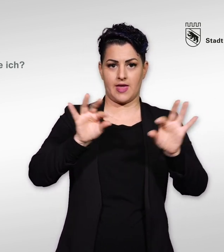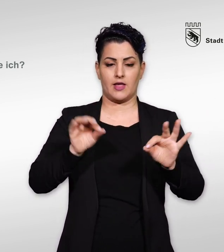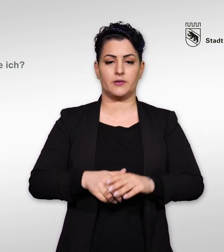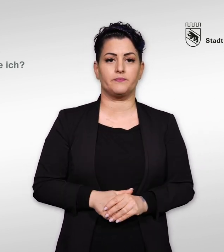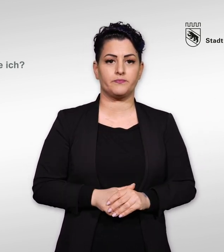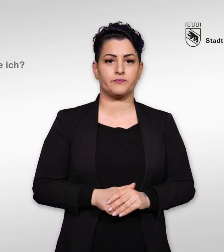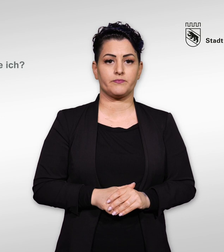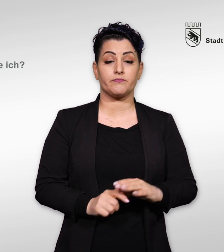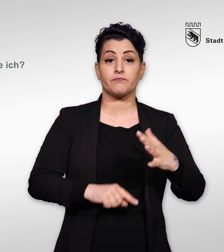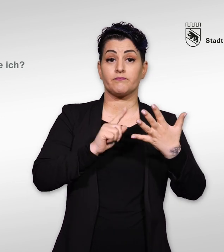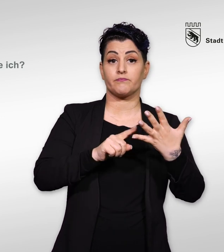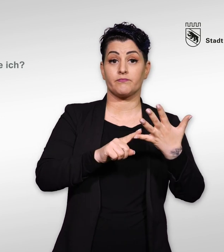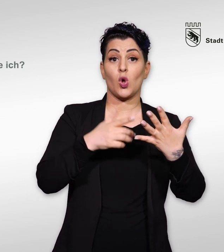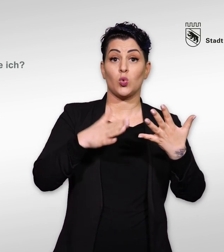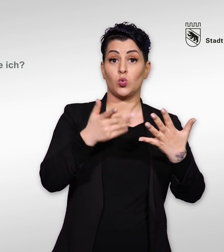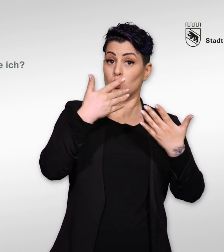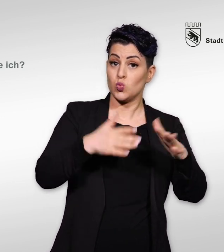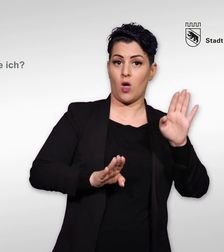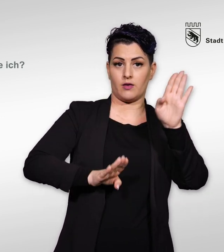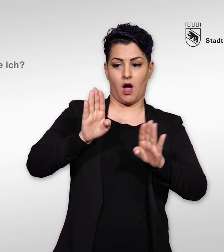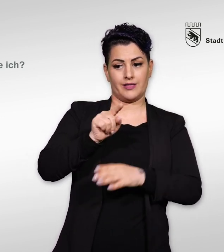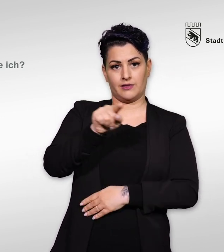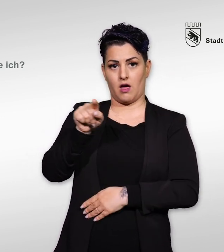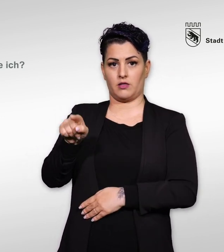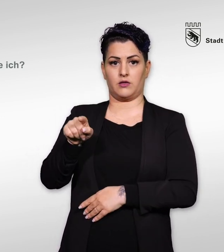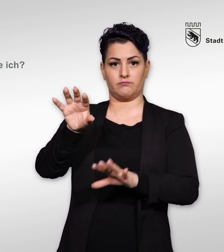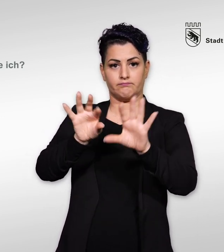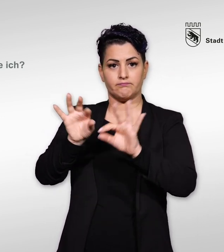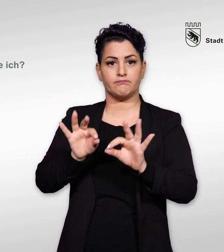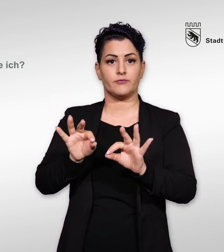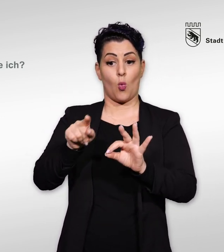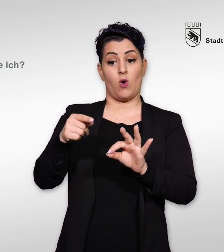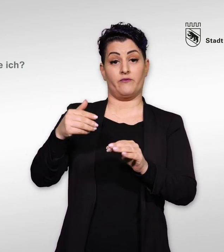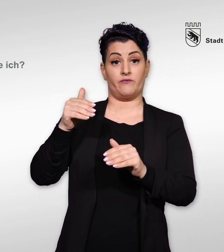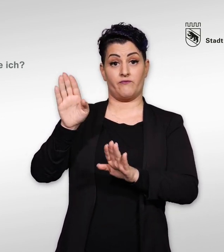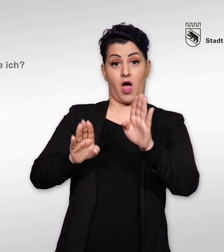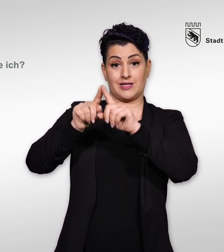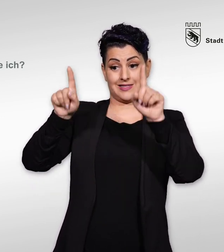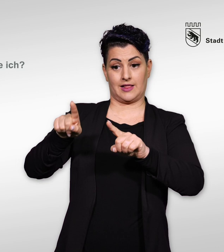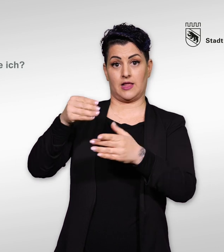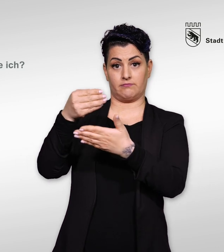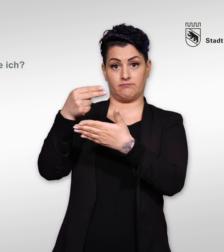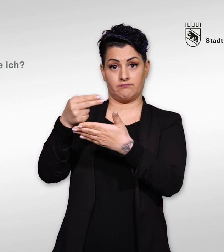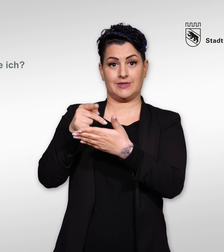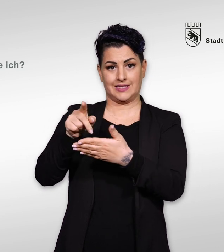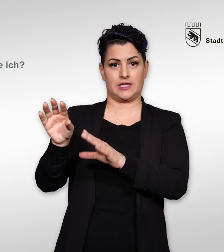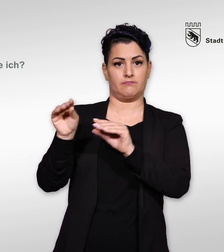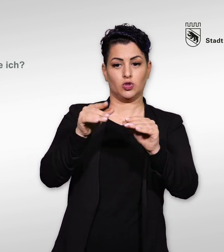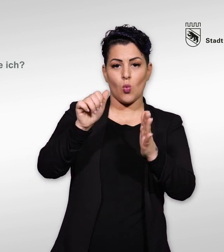Schreiben Sie nur Kandidierende auf Ihren Wahlzettel, die auf einem Wahlzettel mit Vordruck aufgeführt sind. Sonst ist Ihre